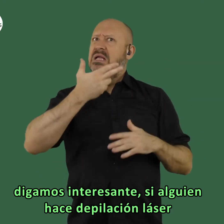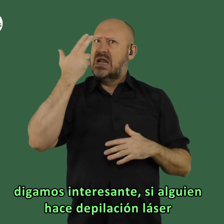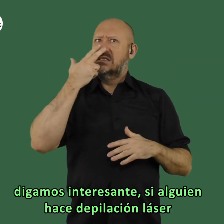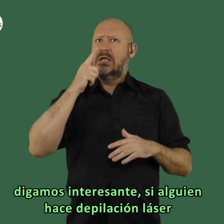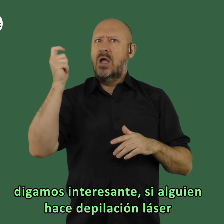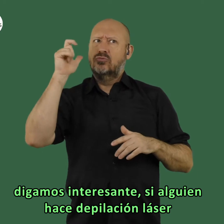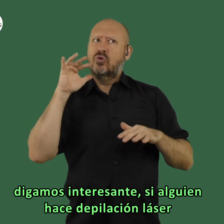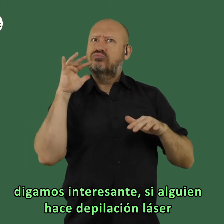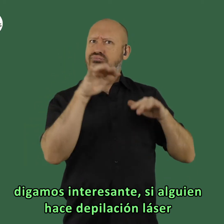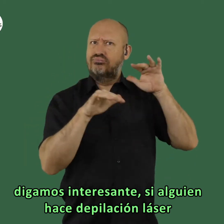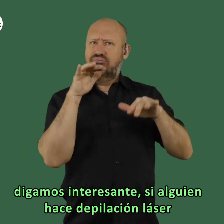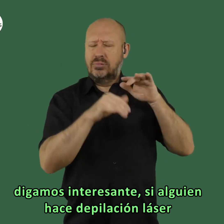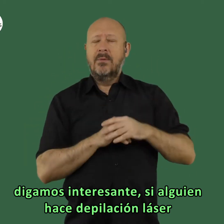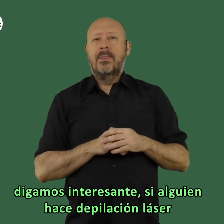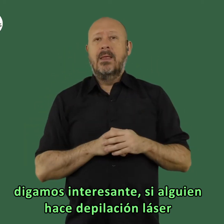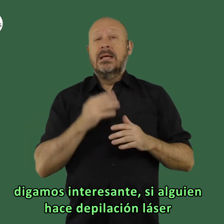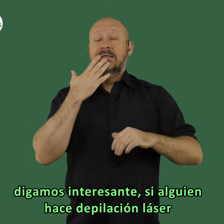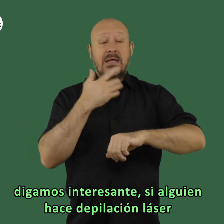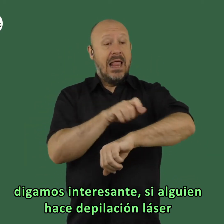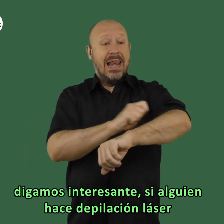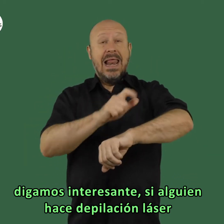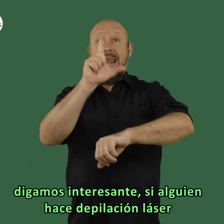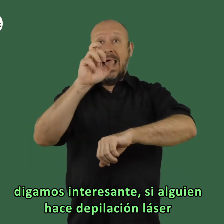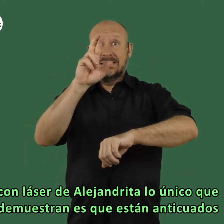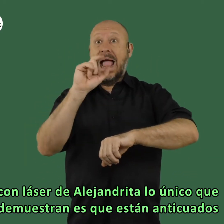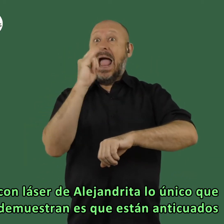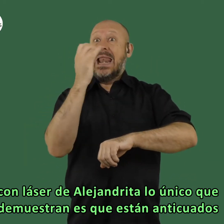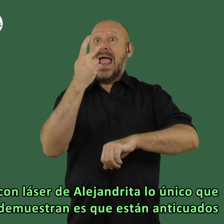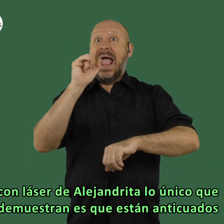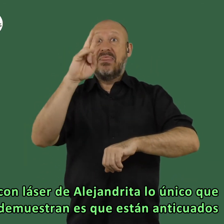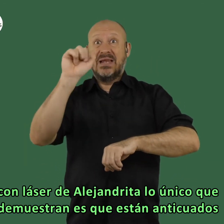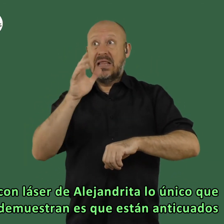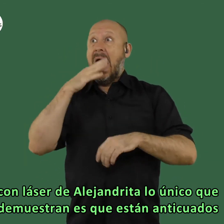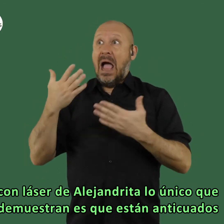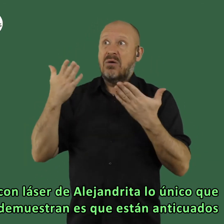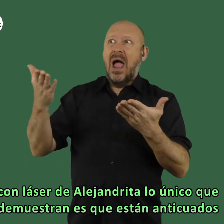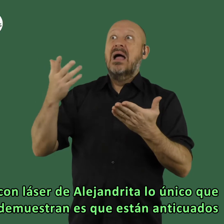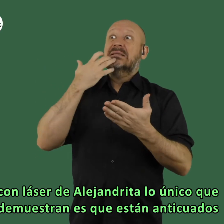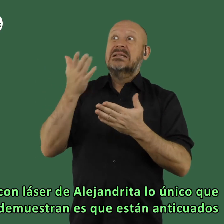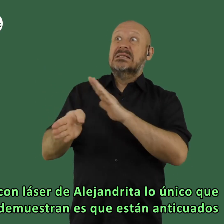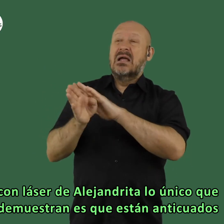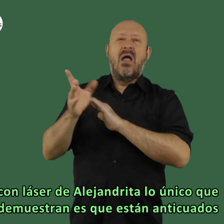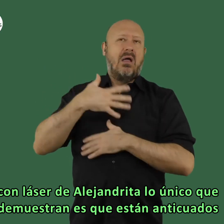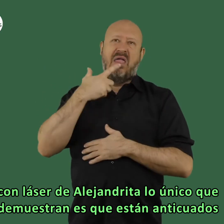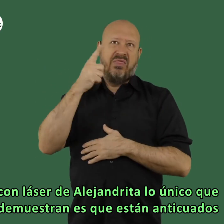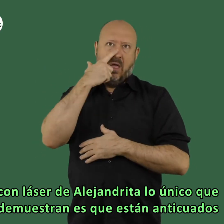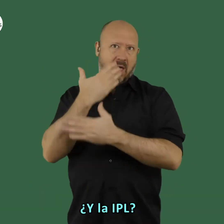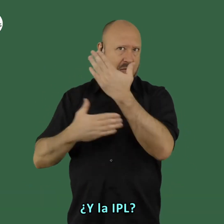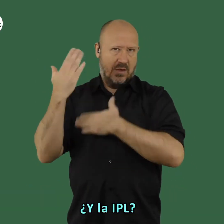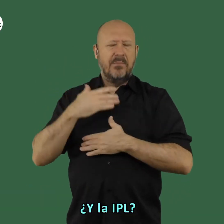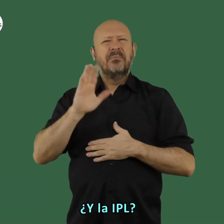etapa digamos interesante si alguien hacen depilación láser con láser alejandrita lo único que demuestran es que están